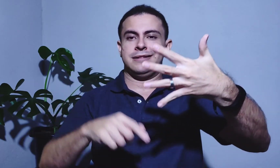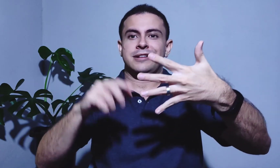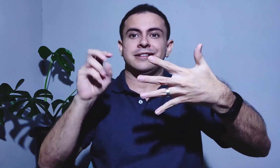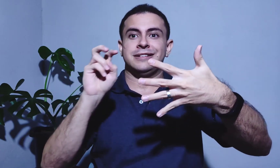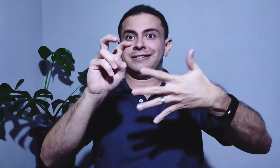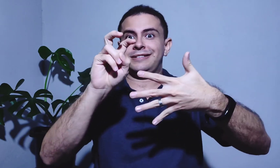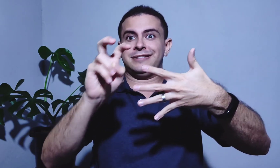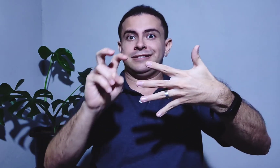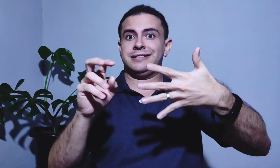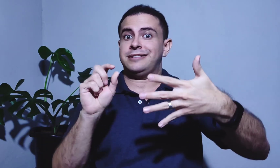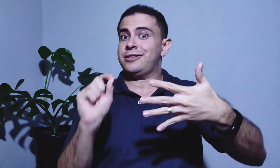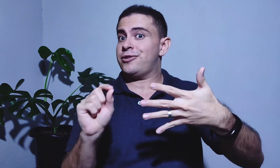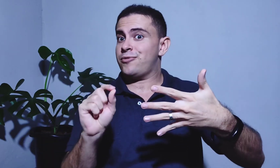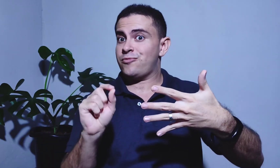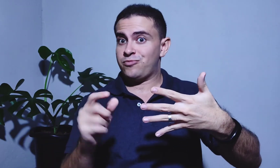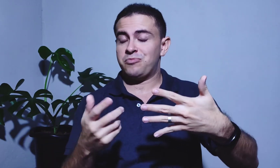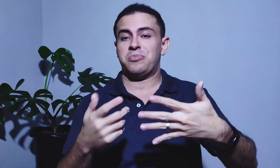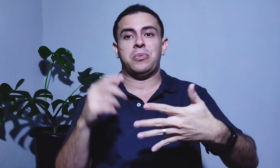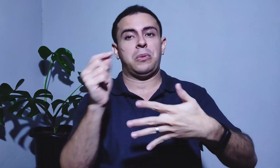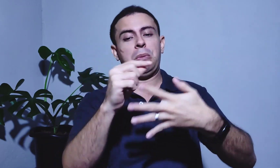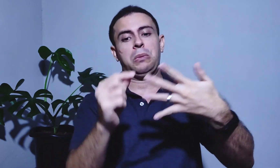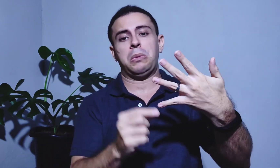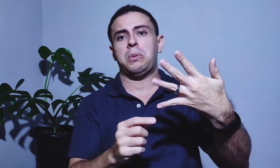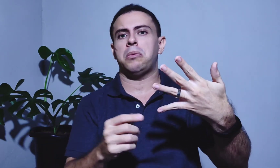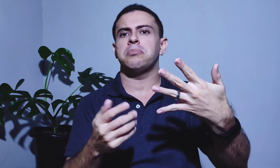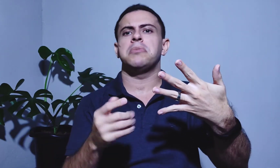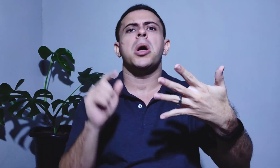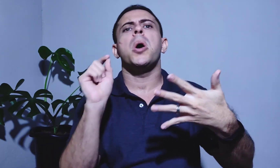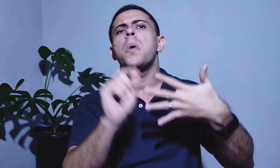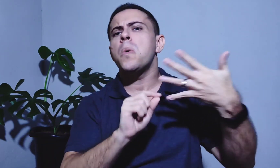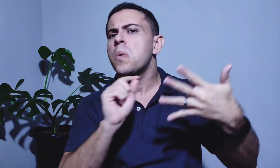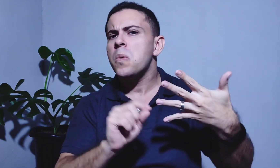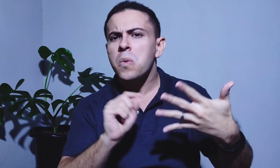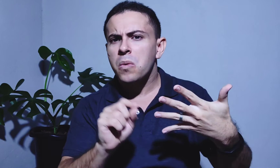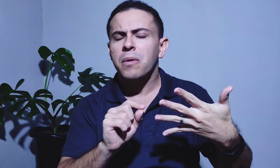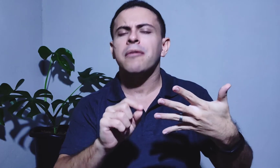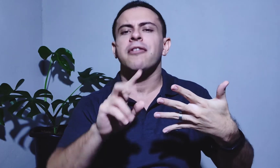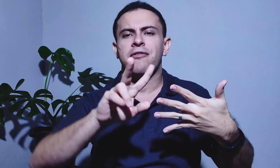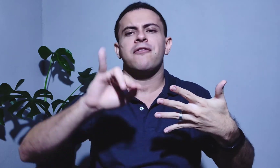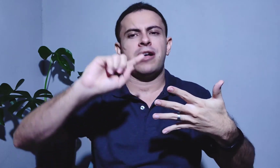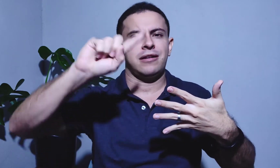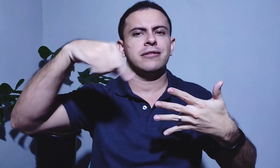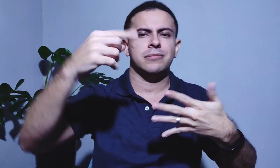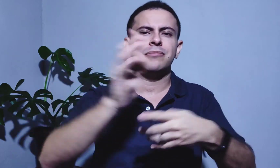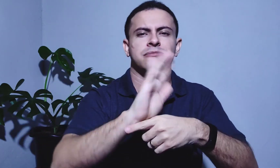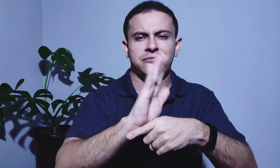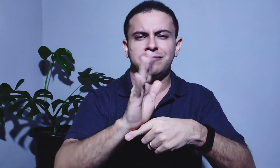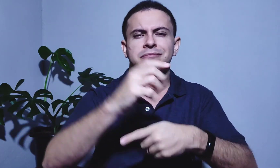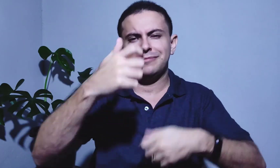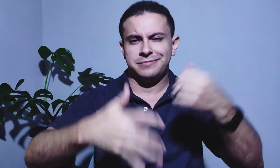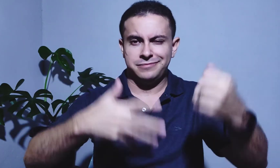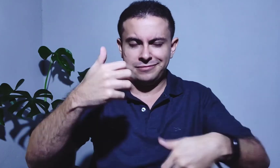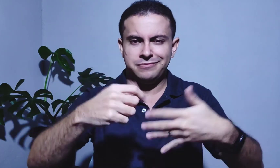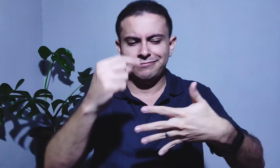lançamento de 5 coisas, né? aparelhos que, posteriormente, eu vou fazer um vídeo falando sobre eles.